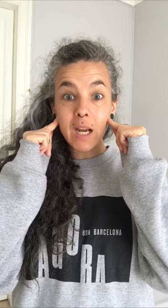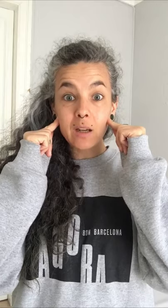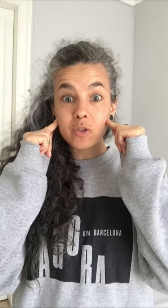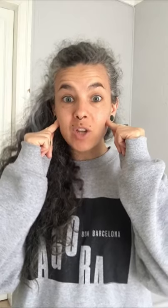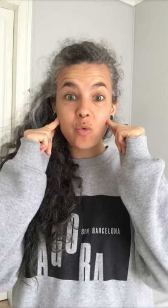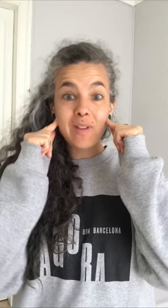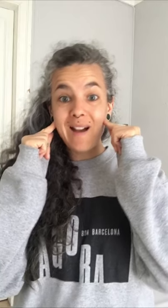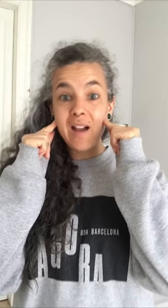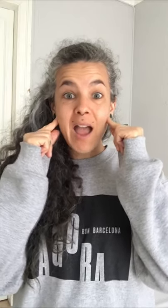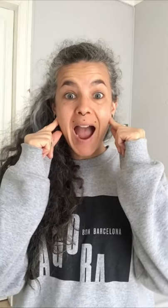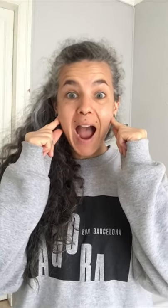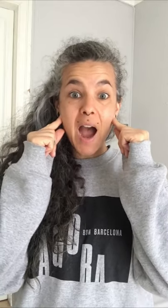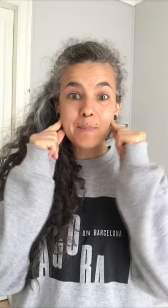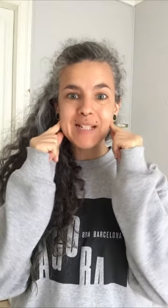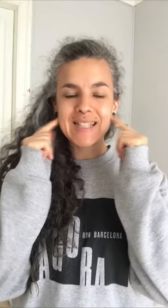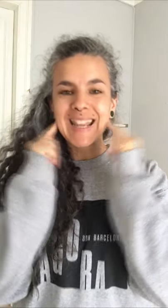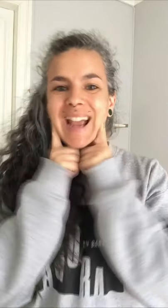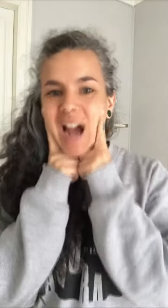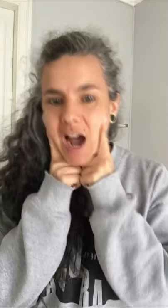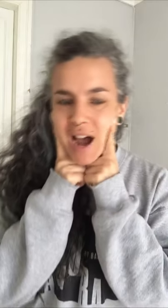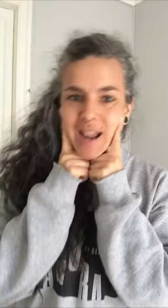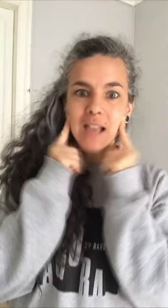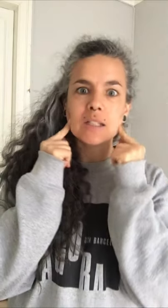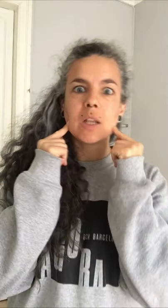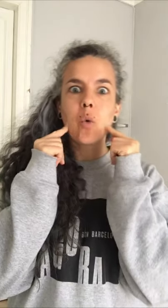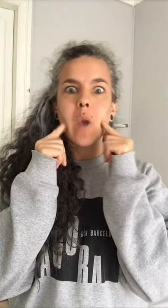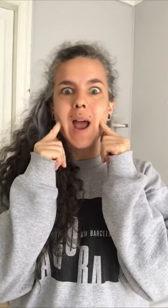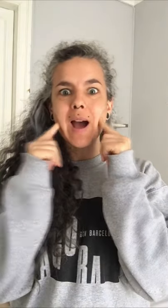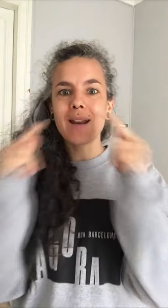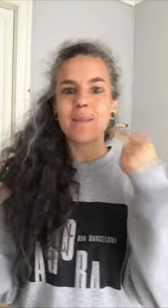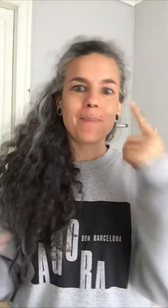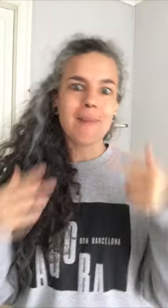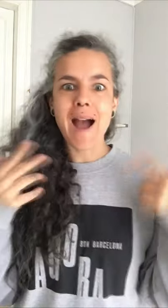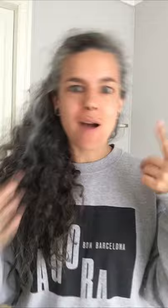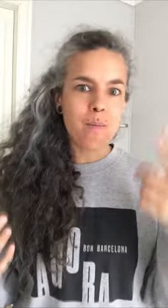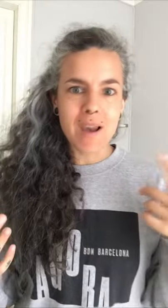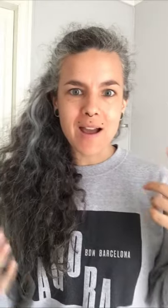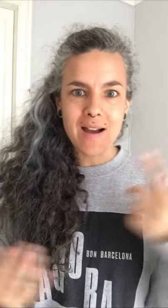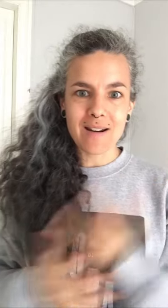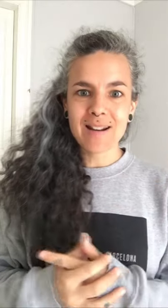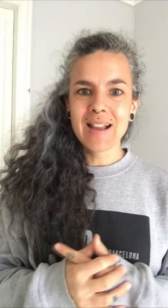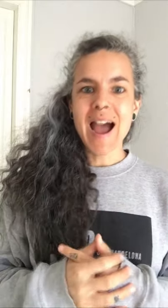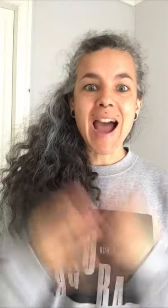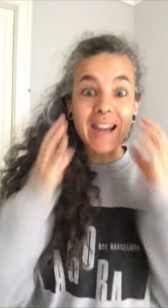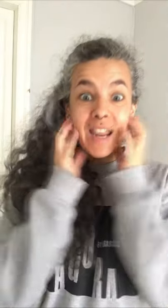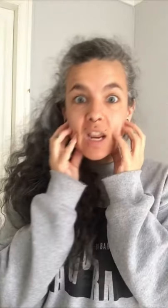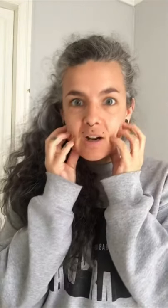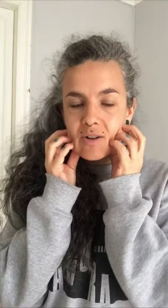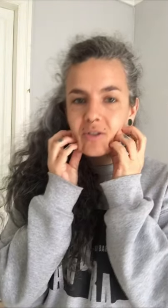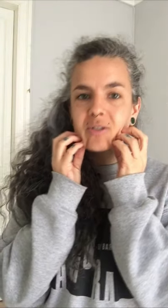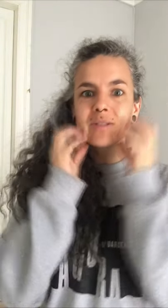la que nos ayuda a masticar, a gesticular, a hablar, a reírnos.